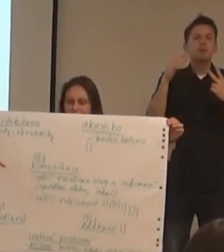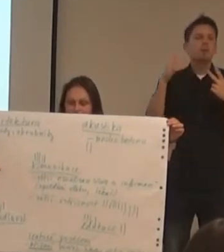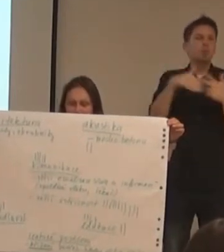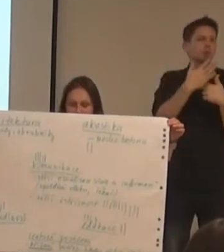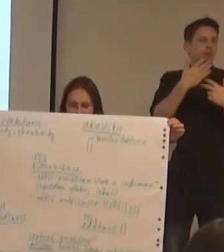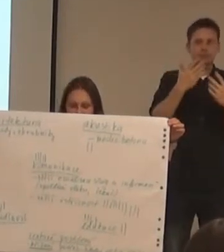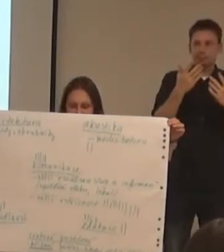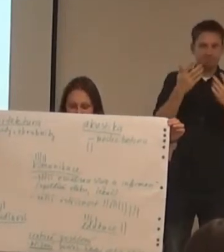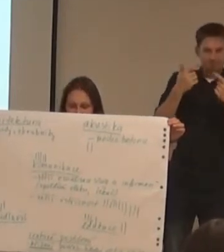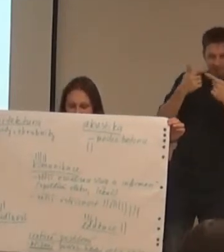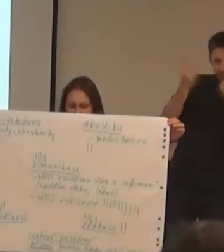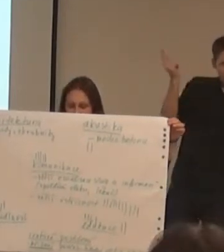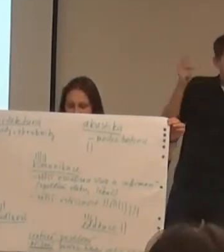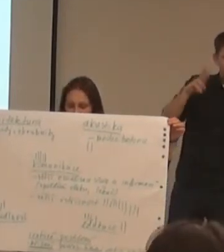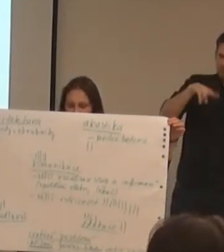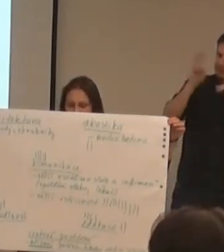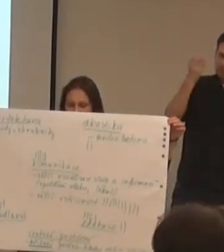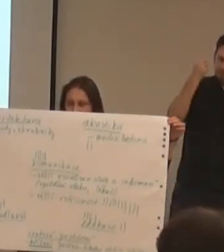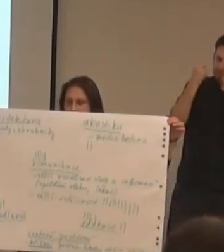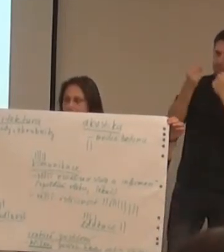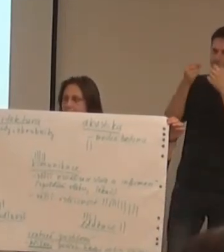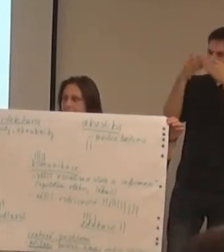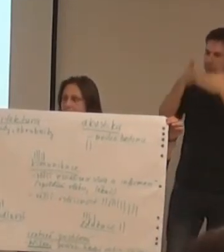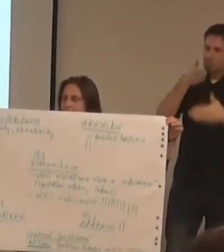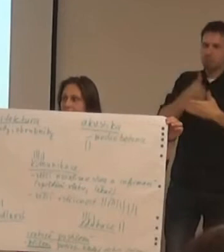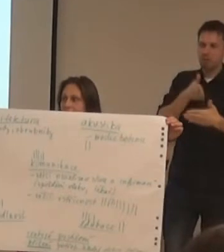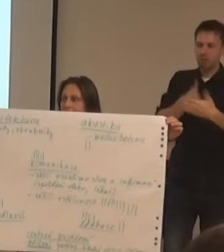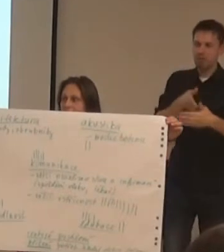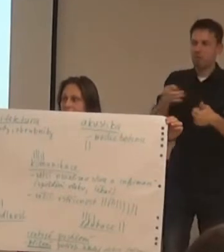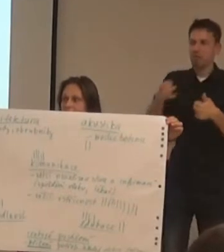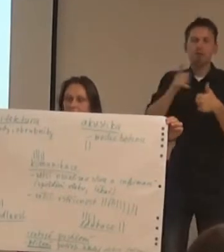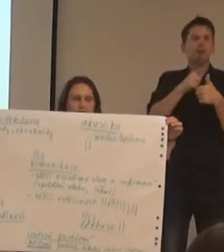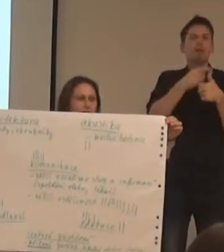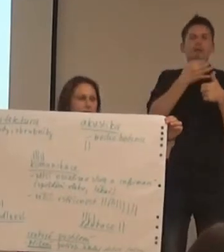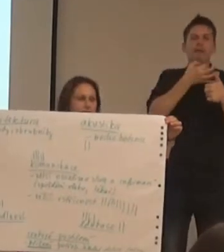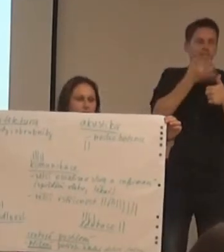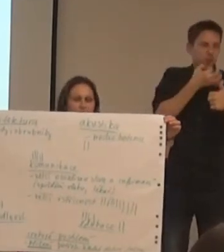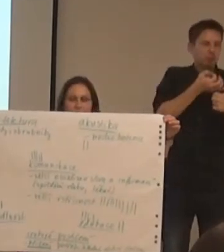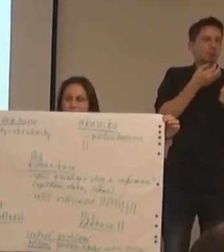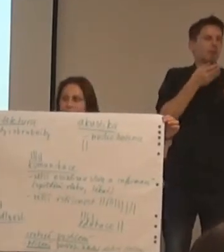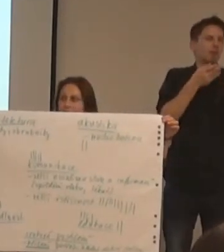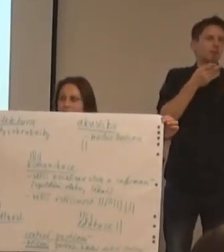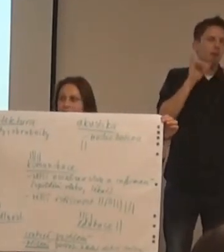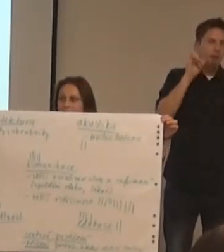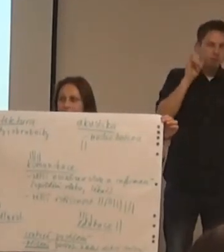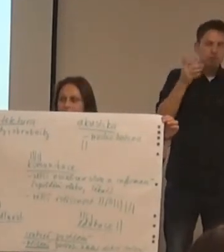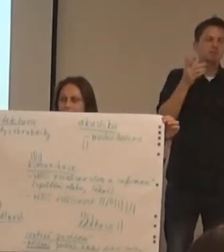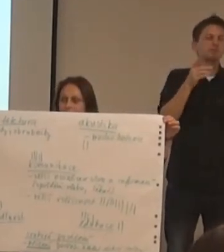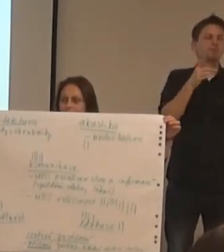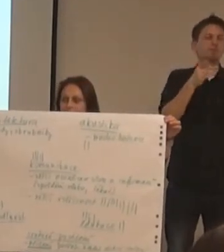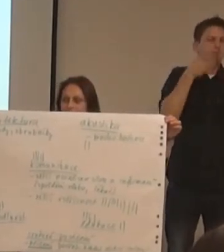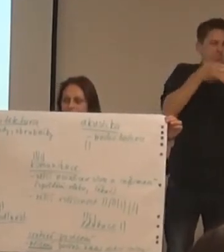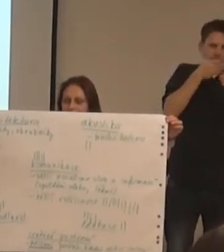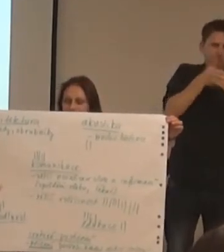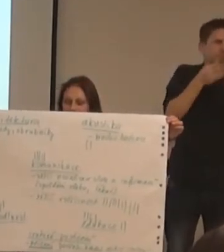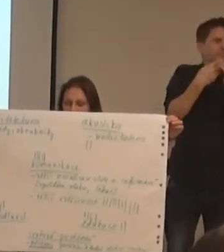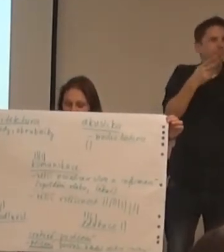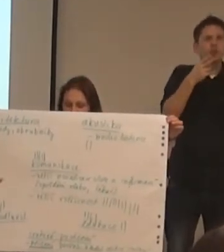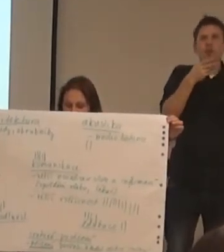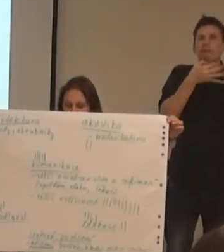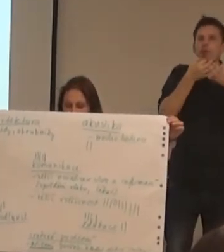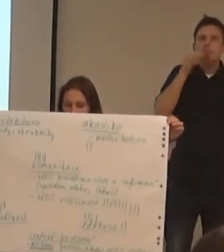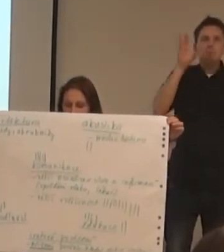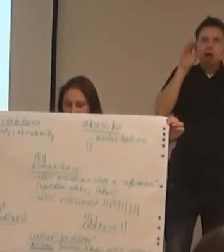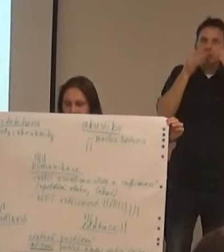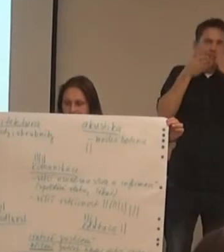skupině zřejmé, totiž bariéra v informacích hlasových, tak pro určitou